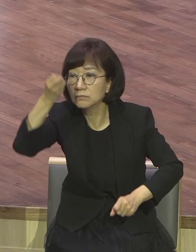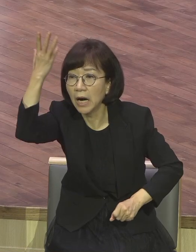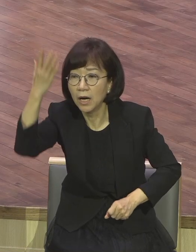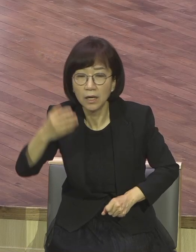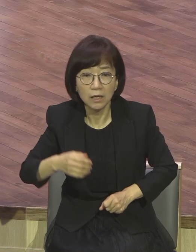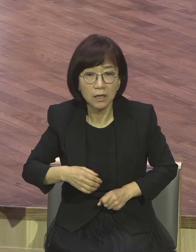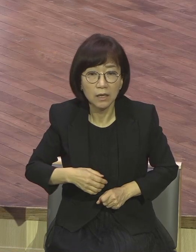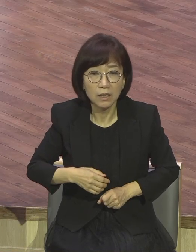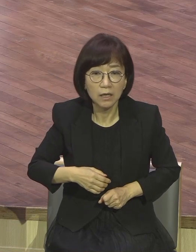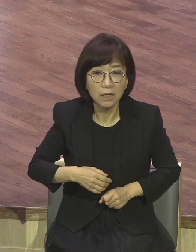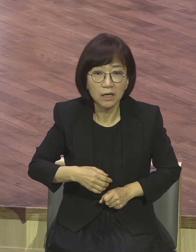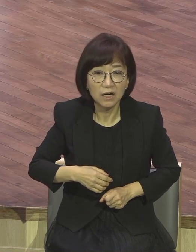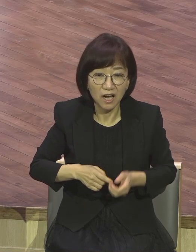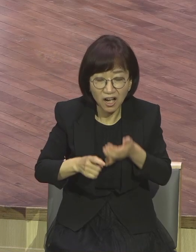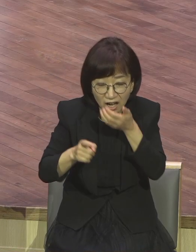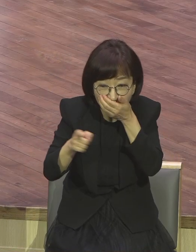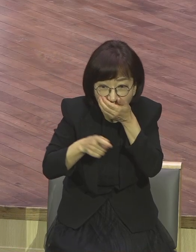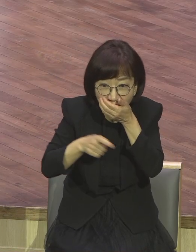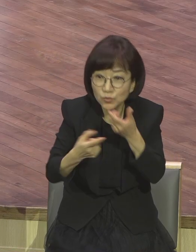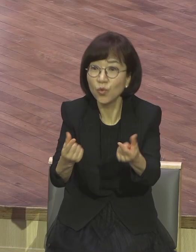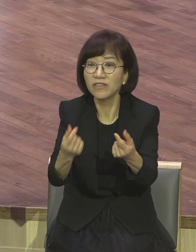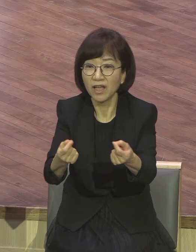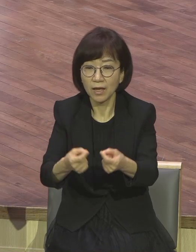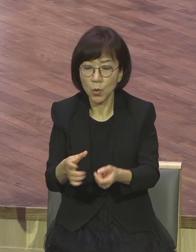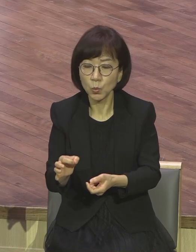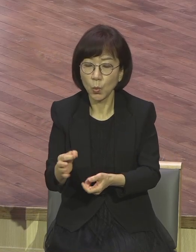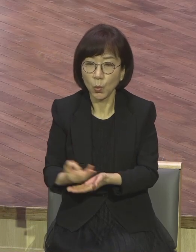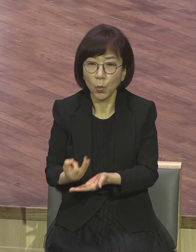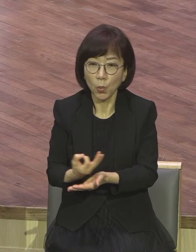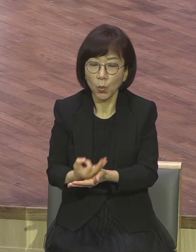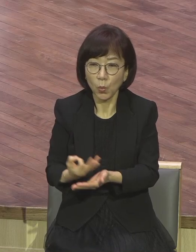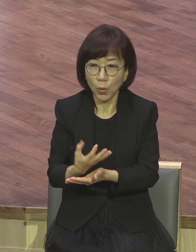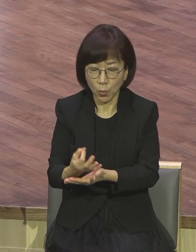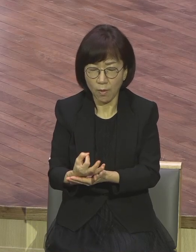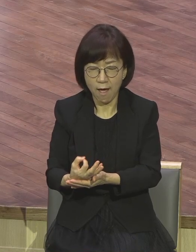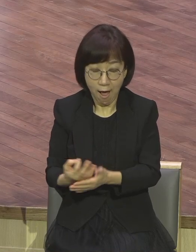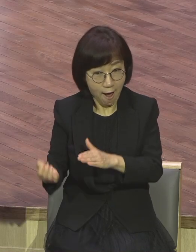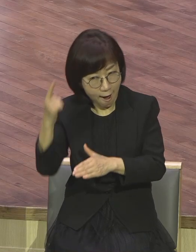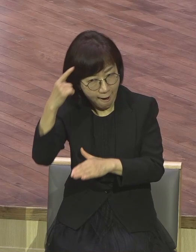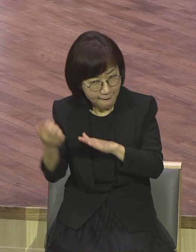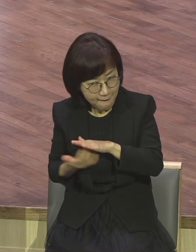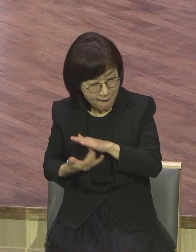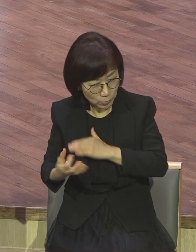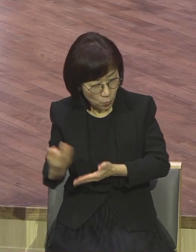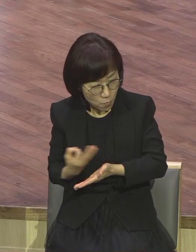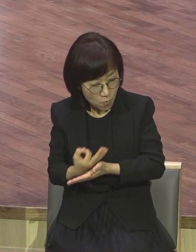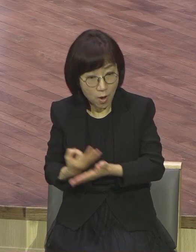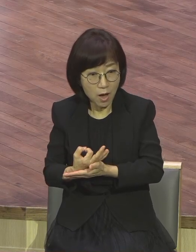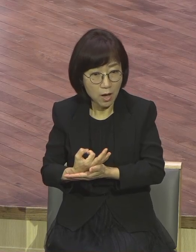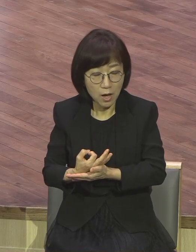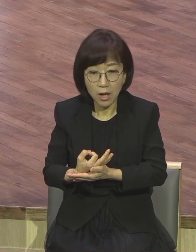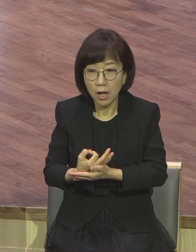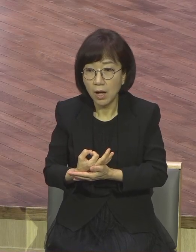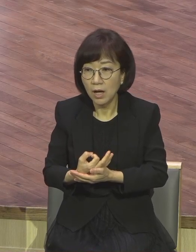안 들었지 강도짓을 교회 안에서 그렇게 하고 있었어요. 그래서 예수님께서는 이런 현장을 뒤엎으시고